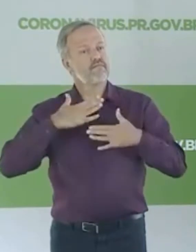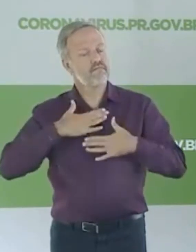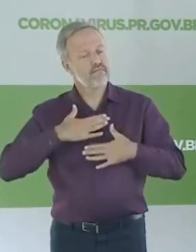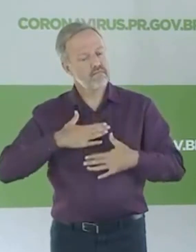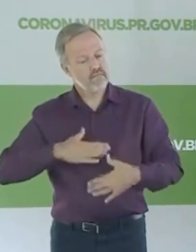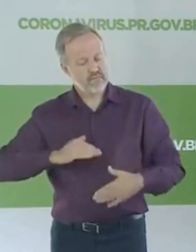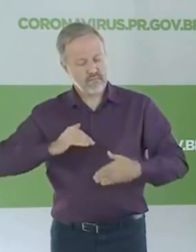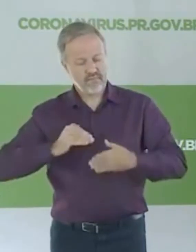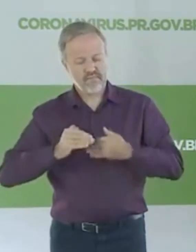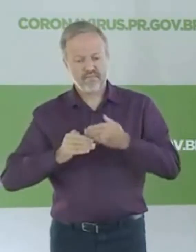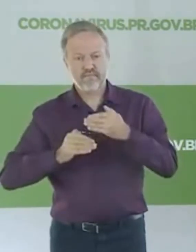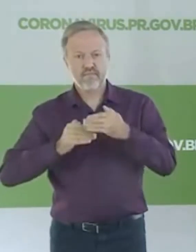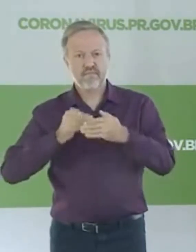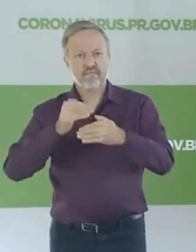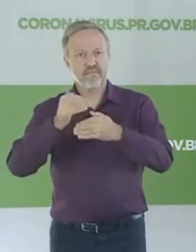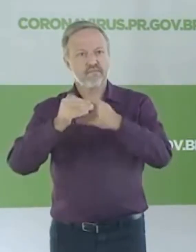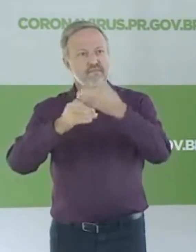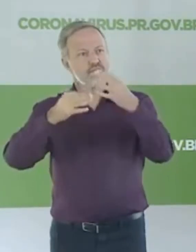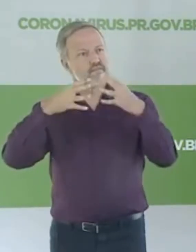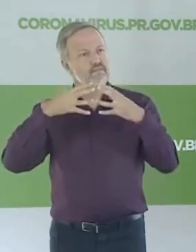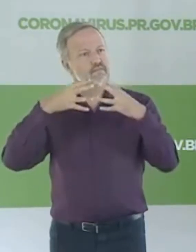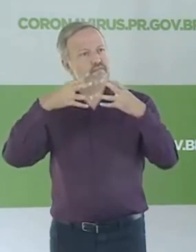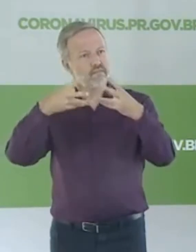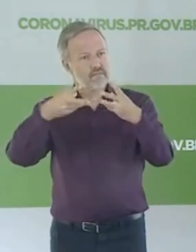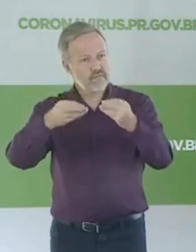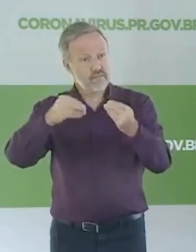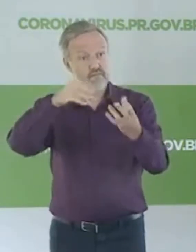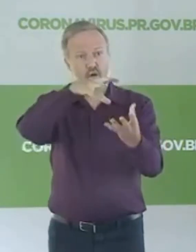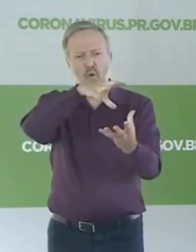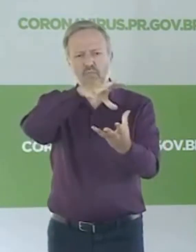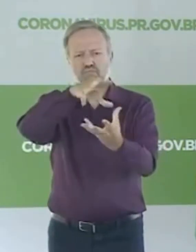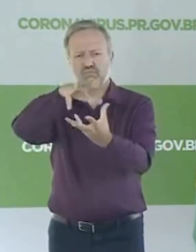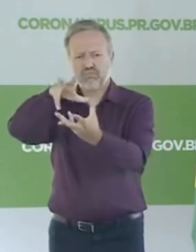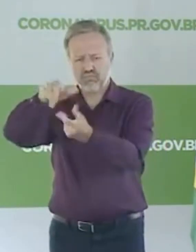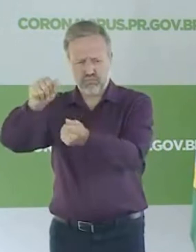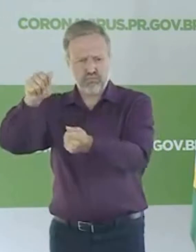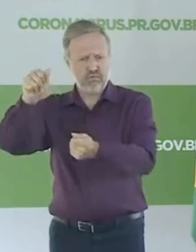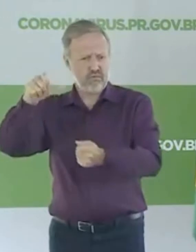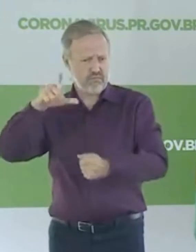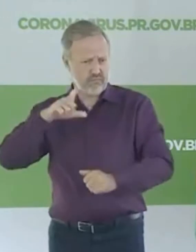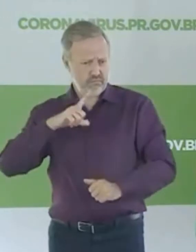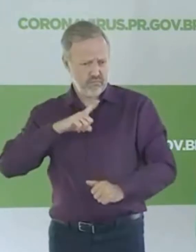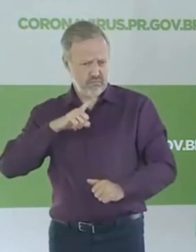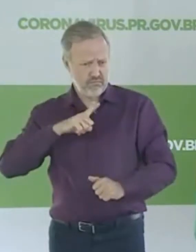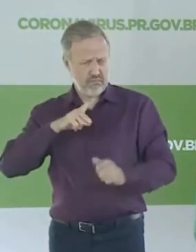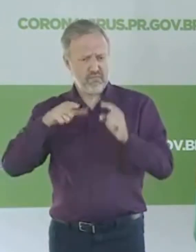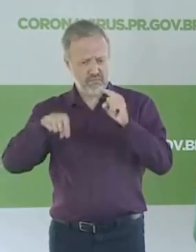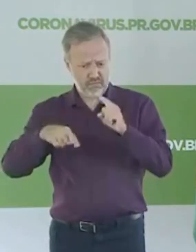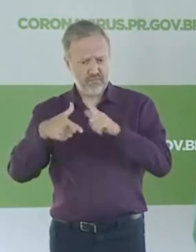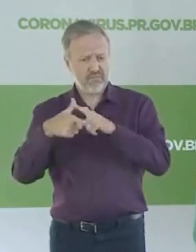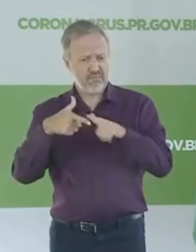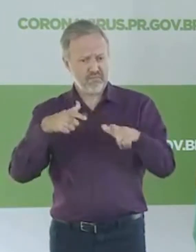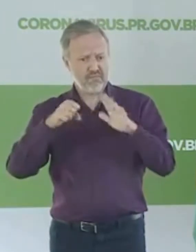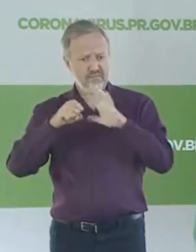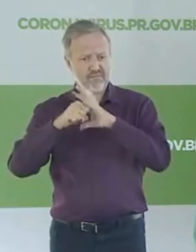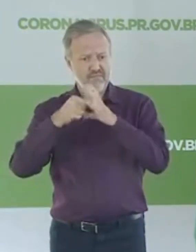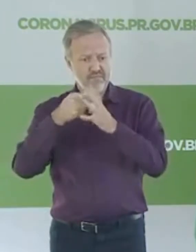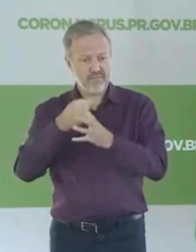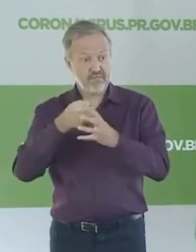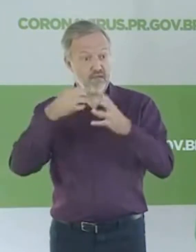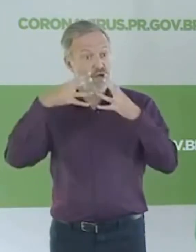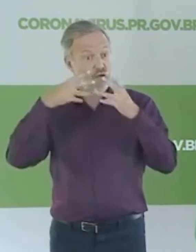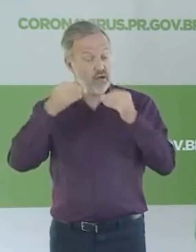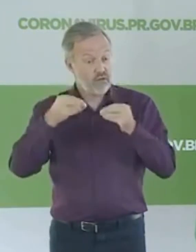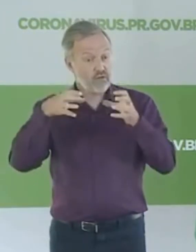atravessar esse momento que todo mundo, o planeta inteiro está passando. É importante registrar que toda a nossa equipe de